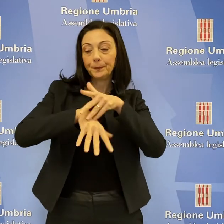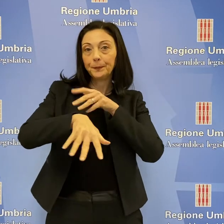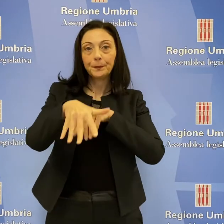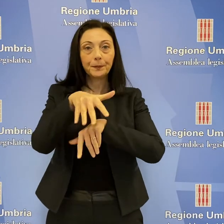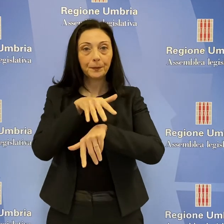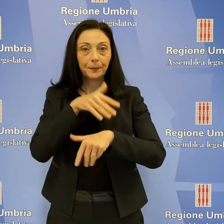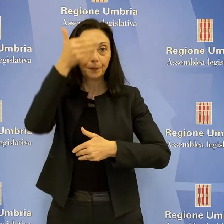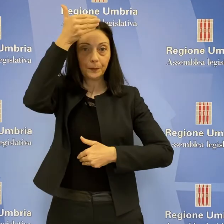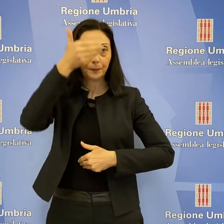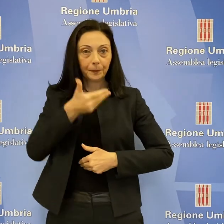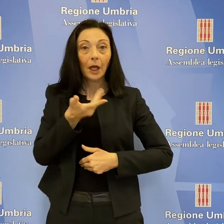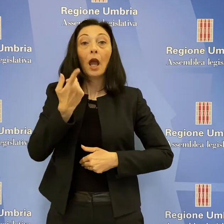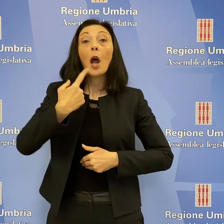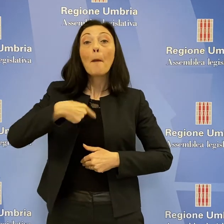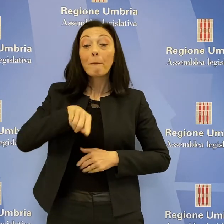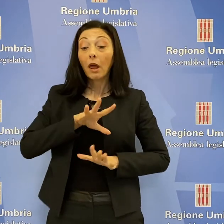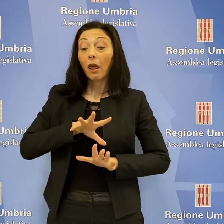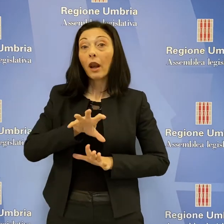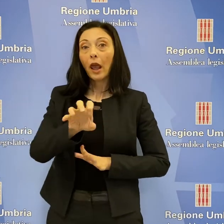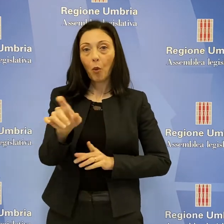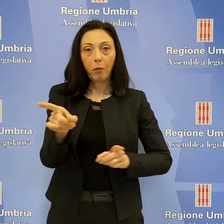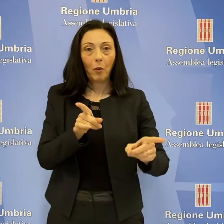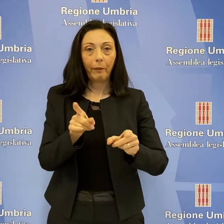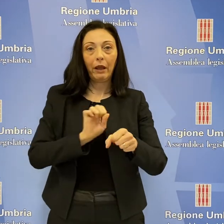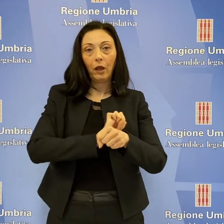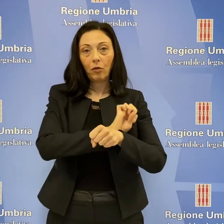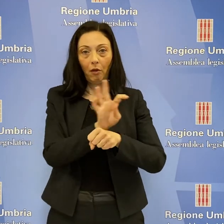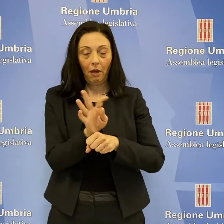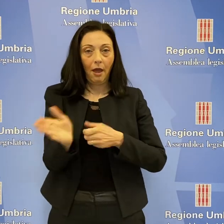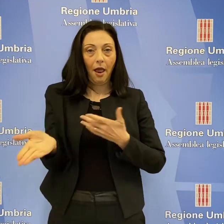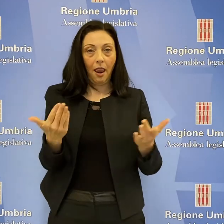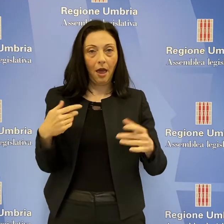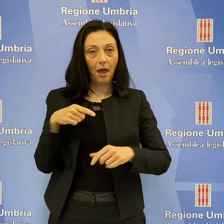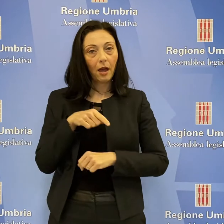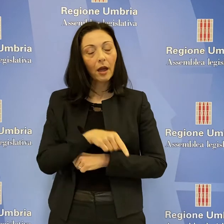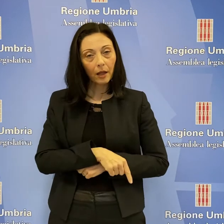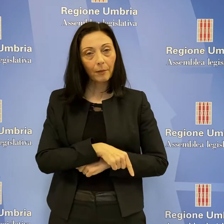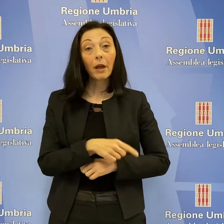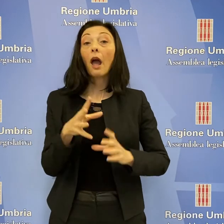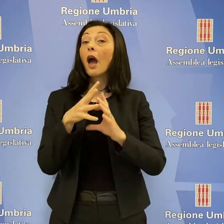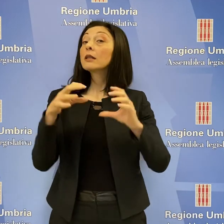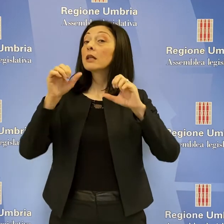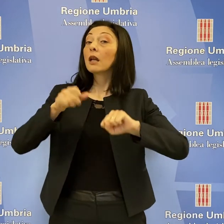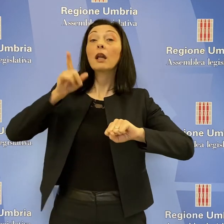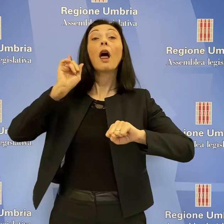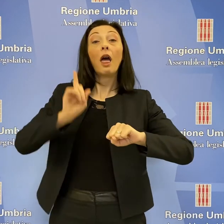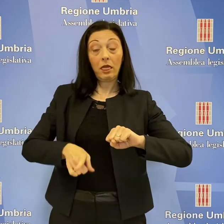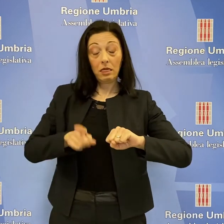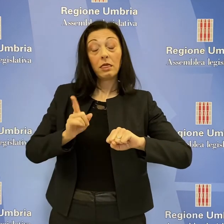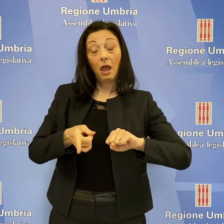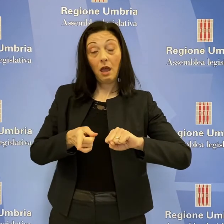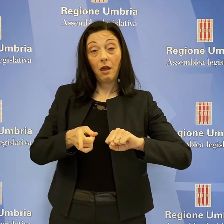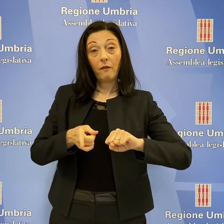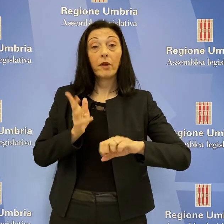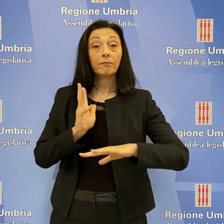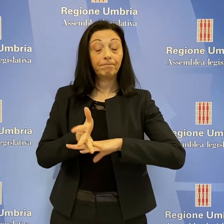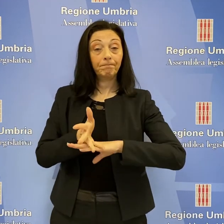protezione individuali per poter recuperare le sedute perse durante la pandemia. Le aziende sanitarie devono provvedere in questo senso.